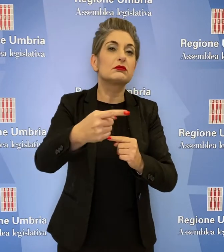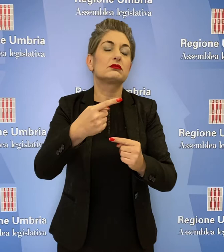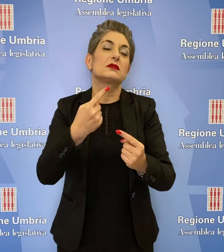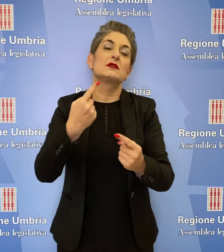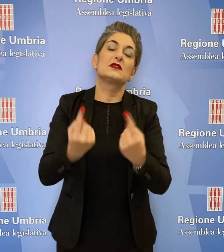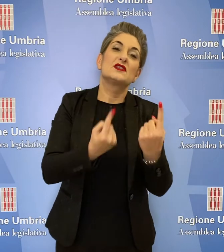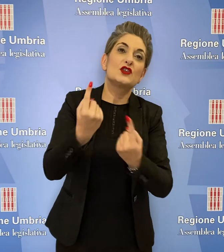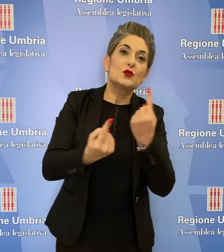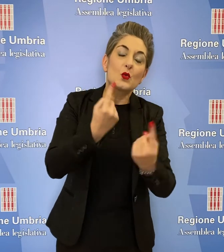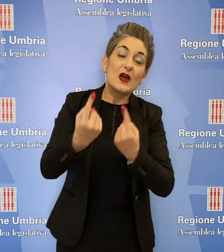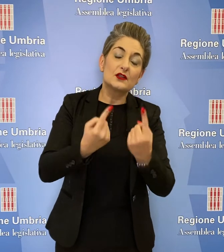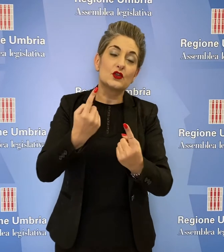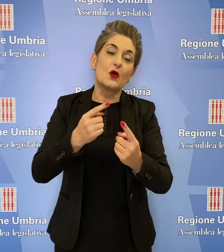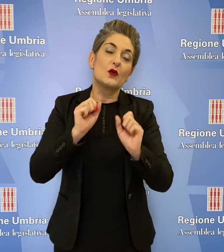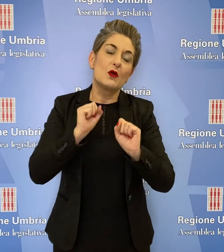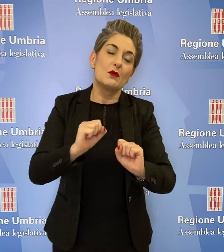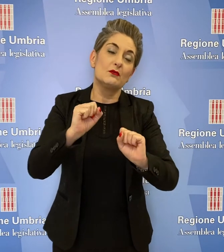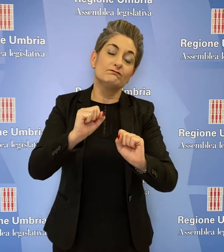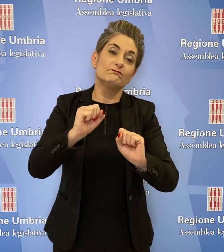socialità e può fare la differenza.